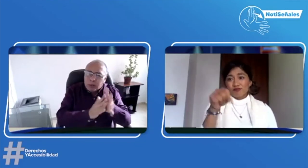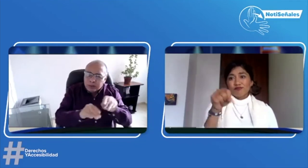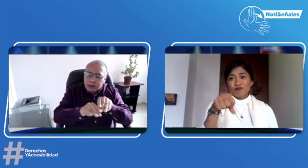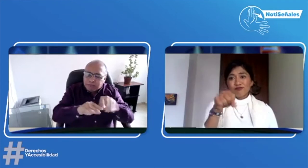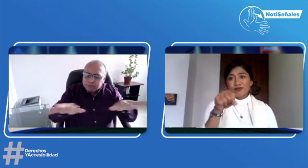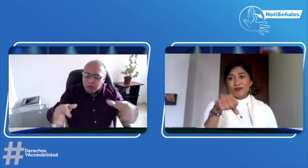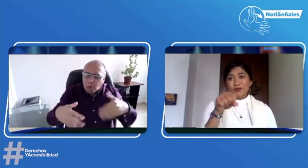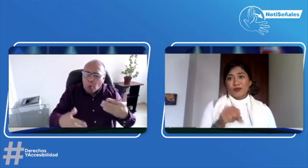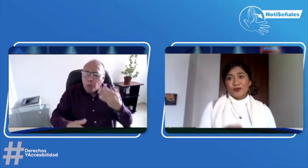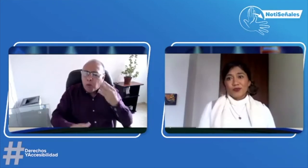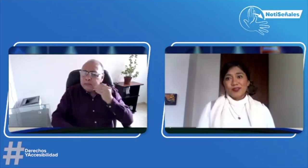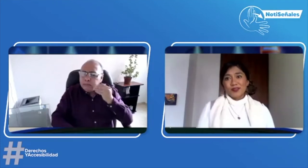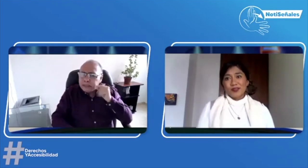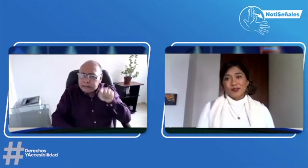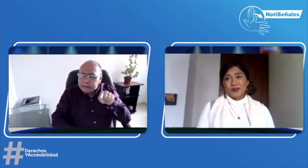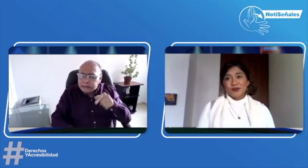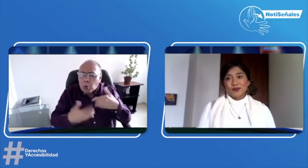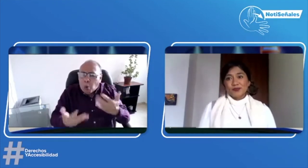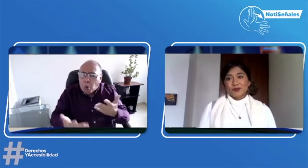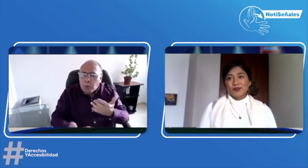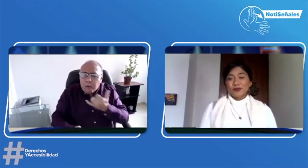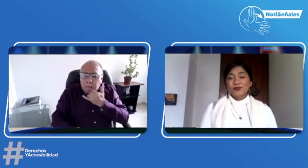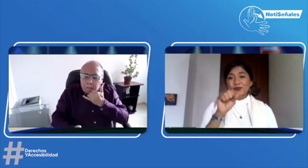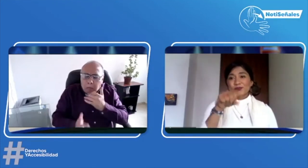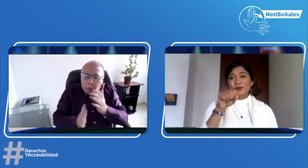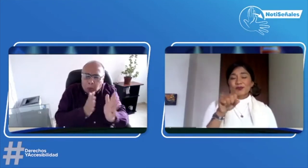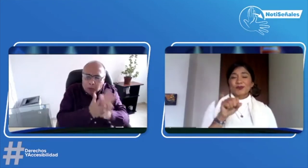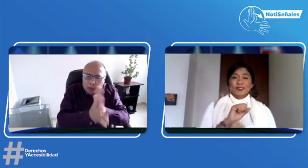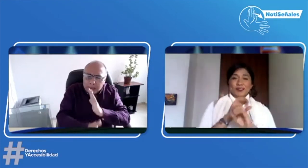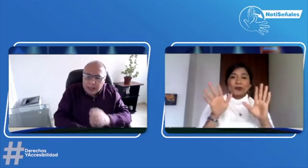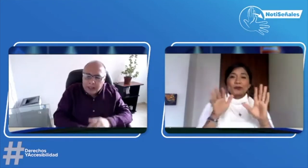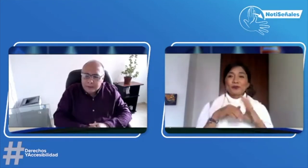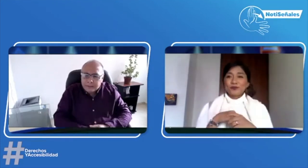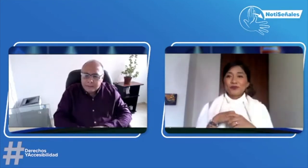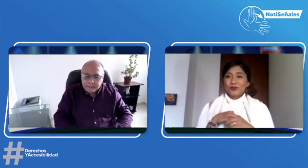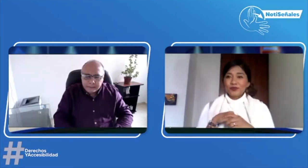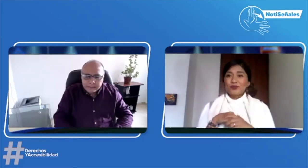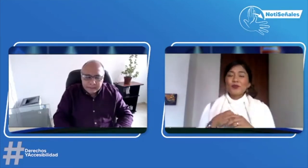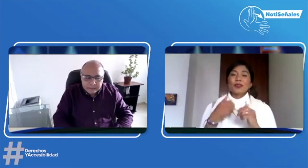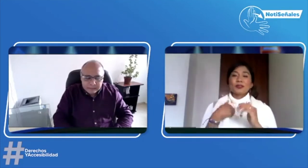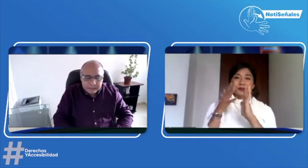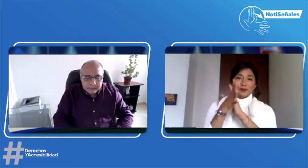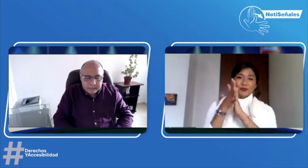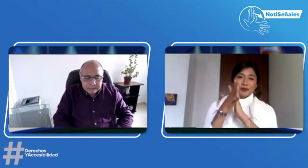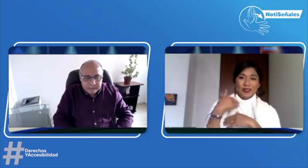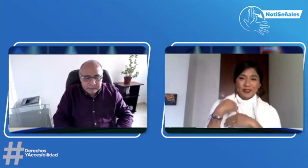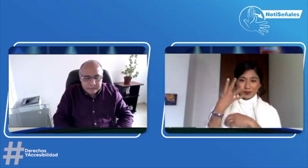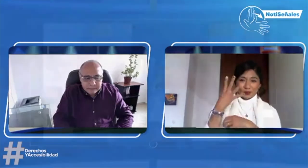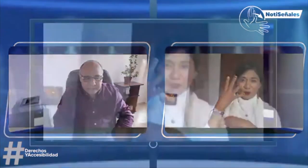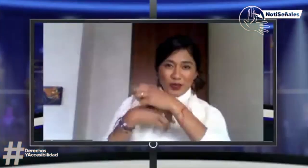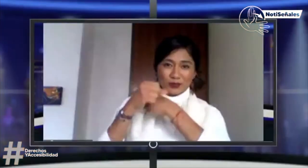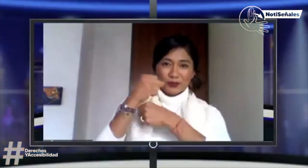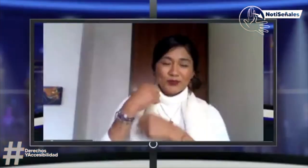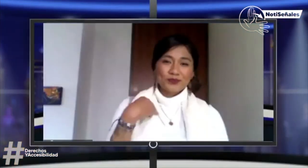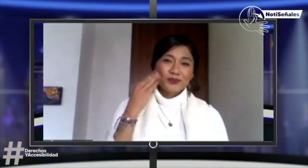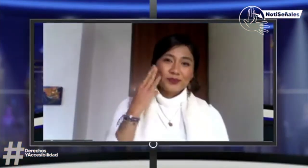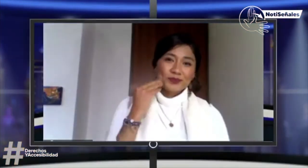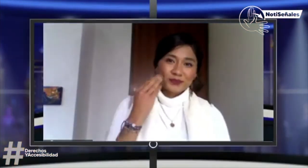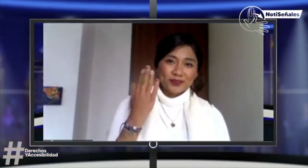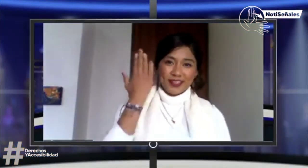Sí. Y cuéntanos a todos cómo fue esa situación. Sí, claro que sí. Bueno, hace cuatro